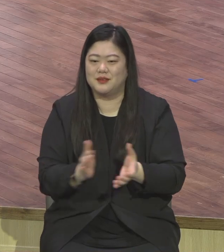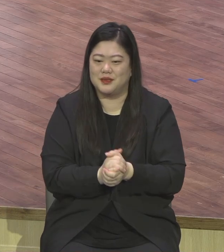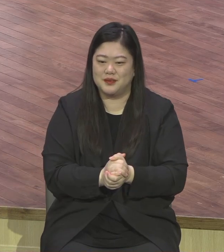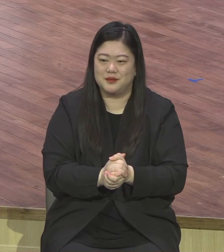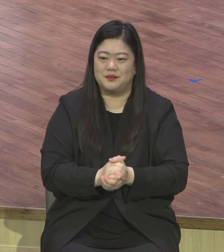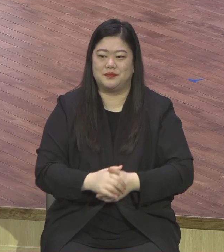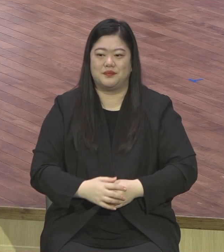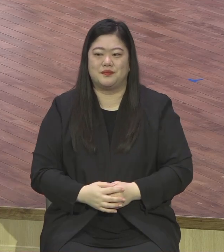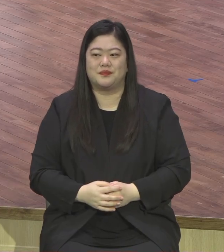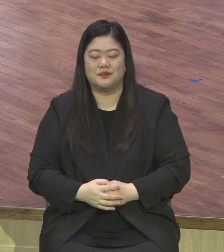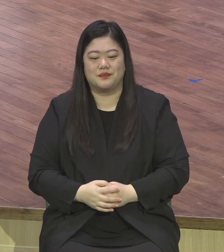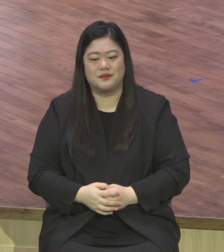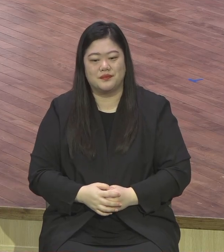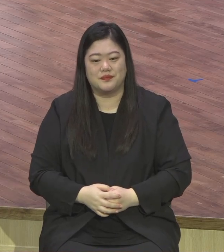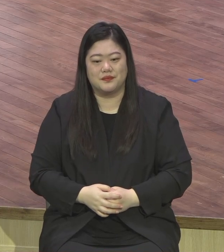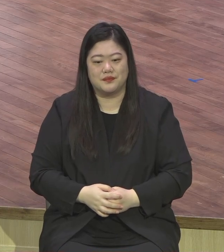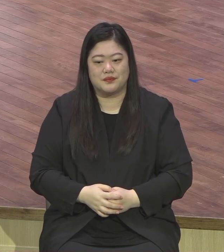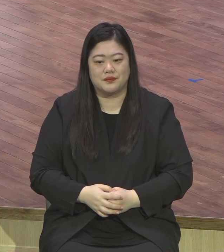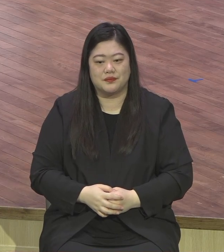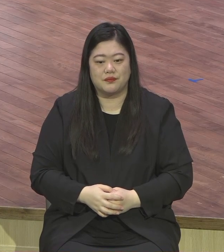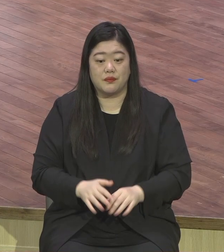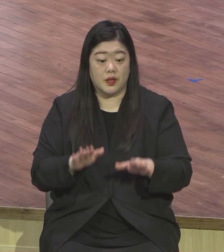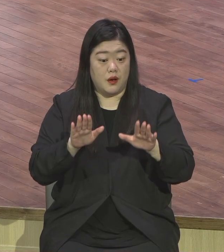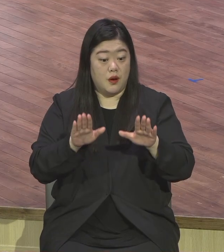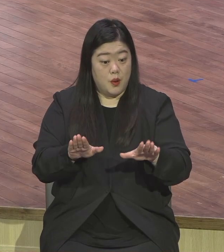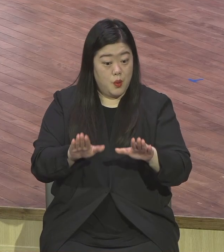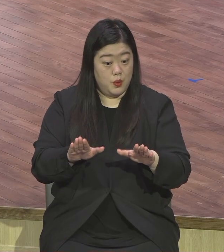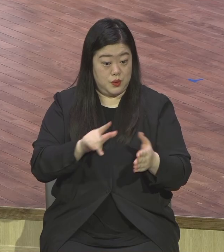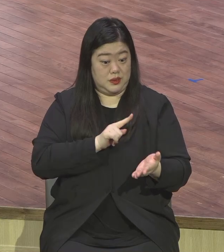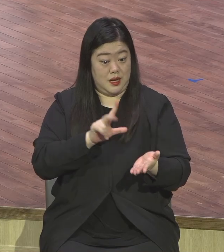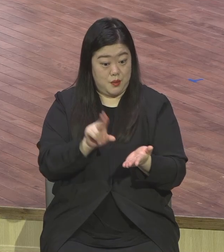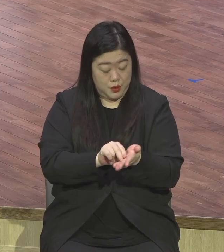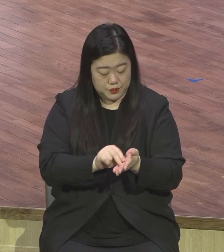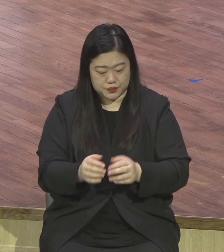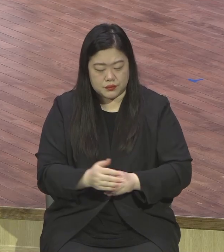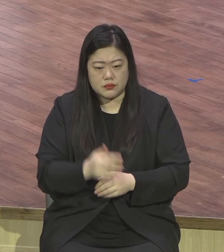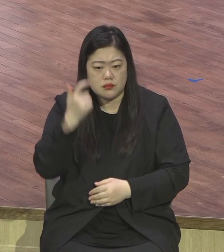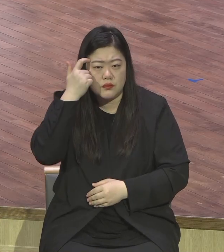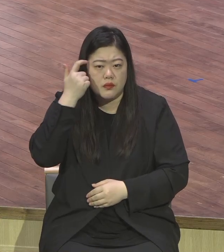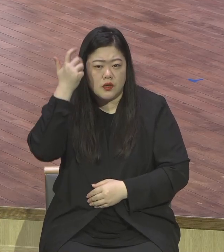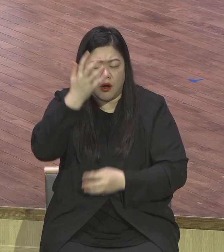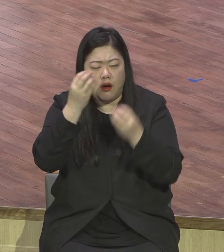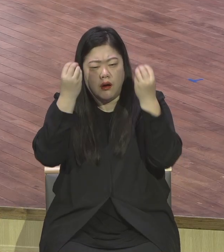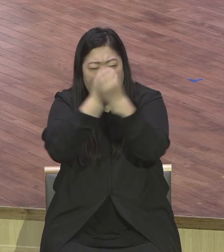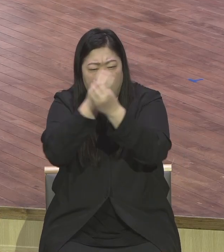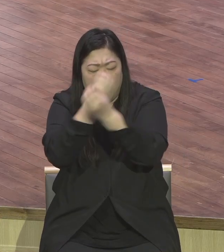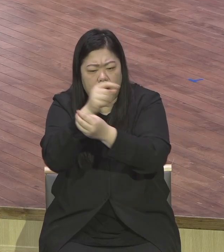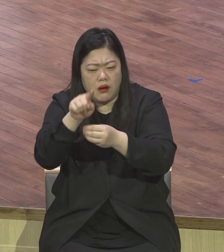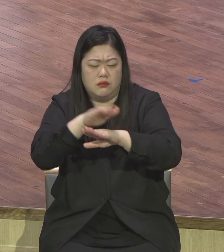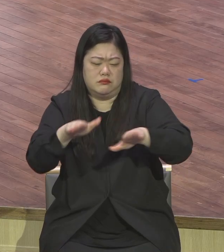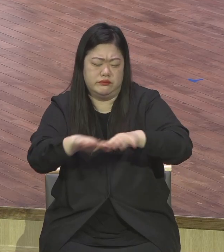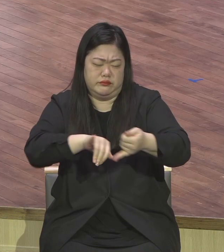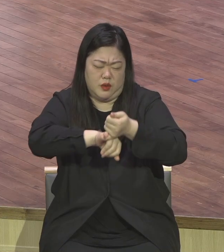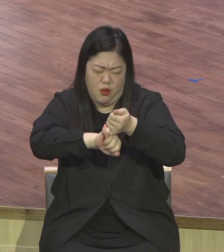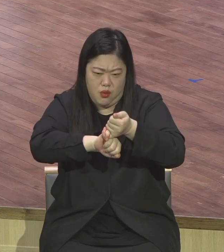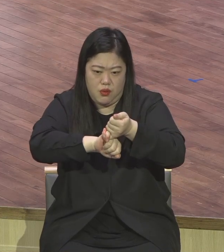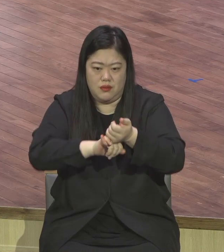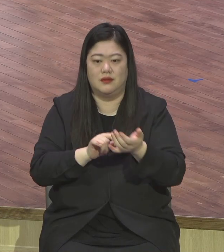이들의 말씀 가지고 풀어야 할 영적 오해라는 제목으로 말씀을 드립니다. 어느